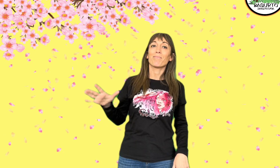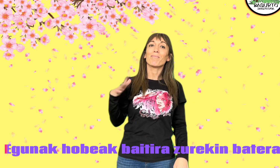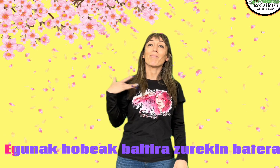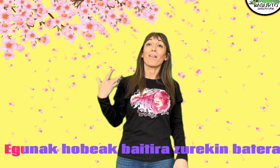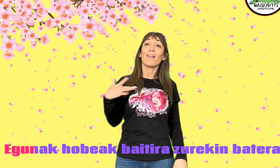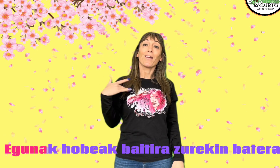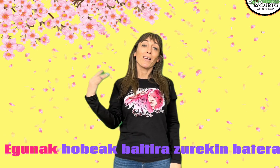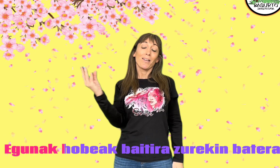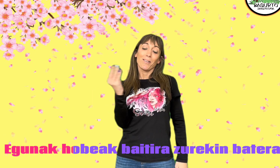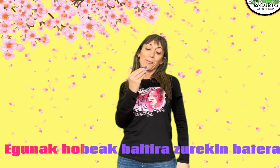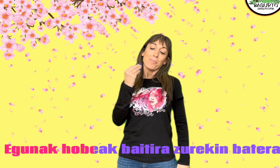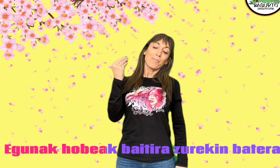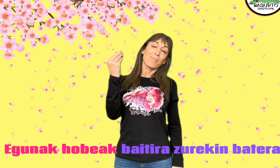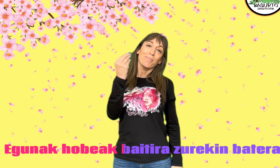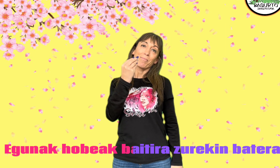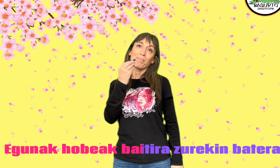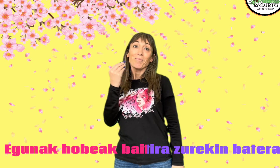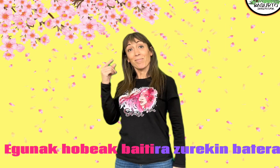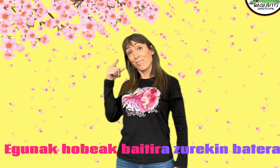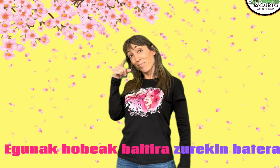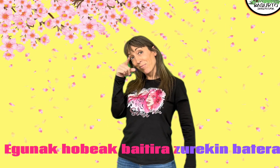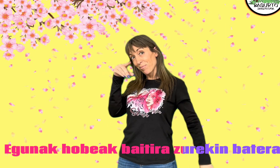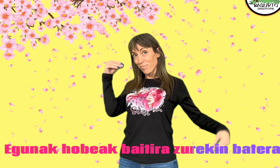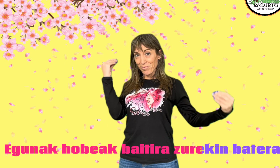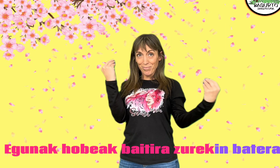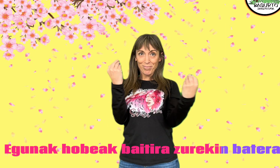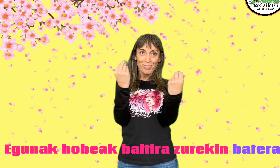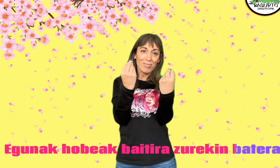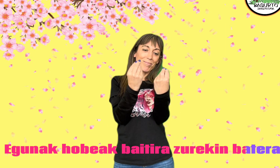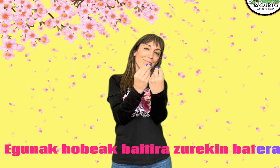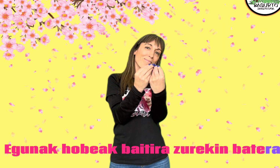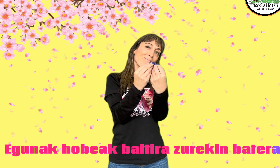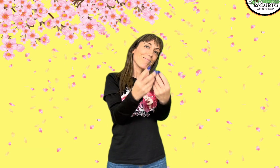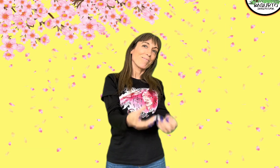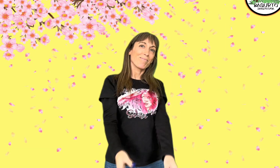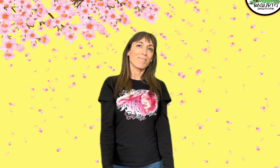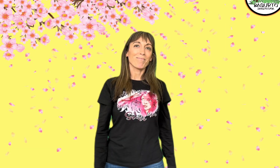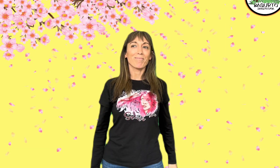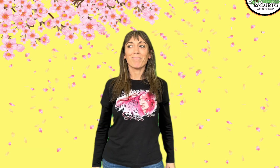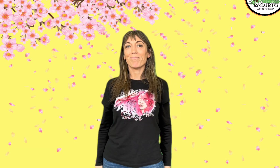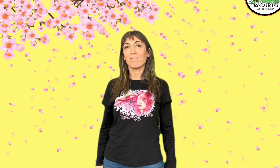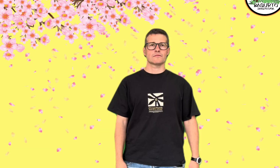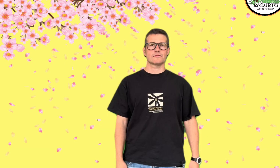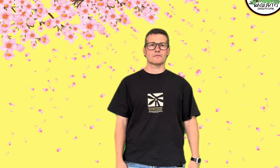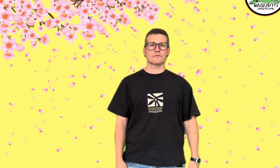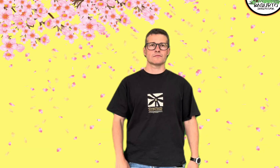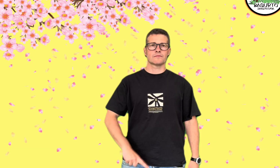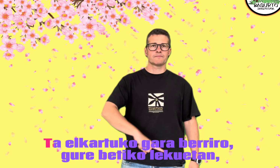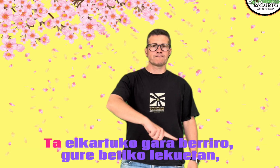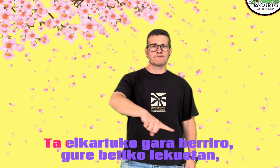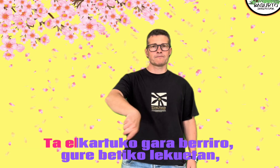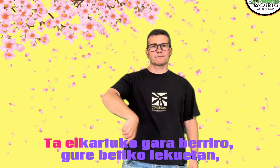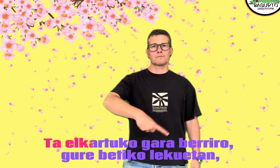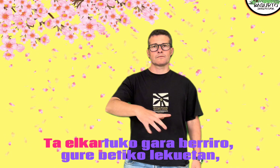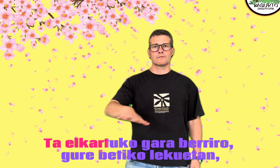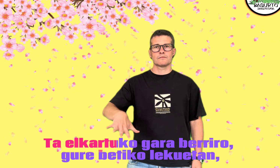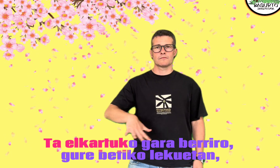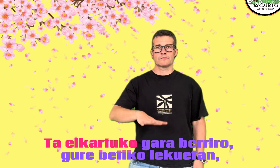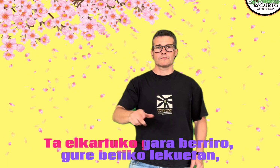Egunako behak baitira zurekin batera Ta elkartuko